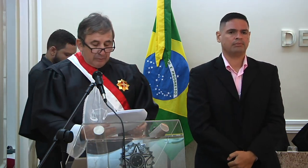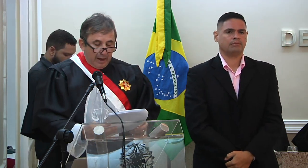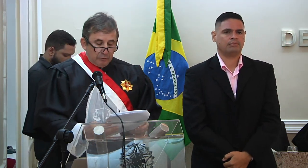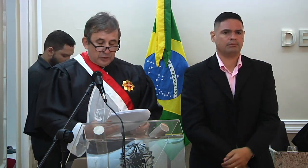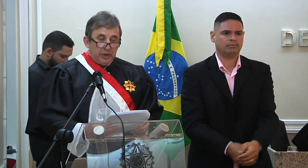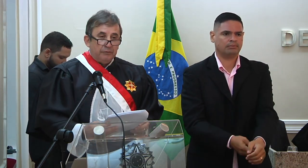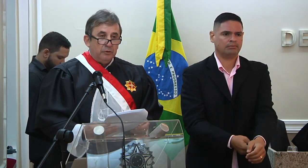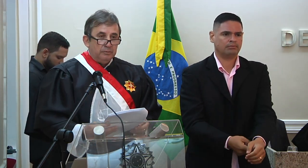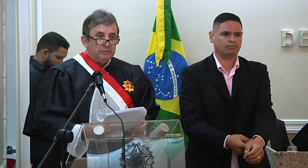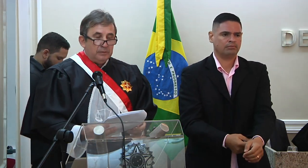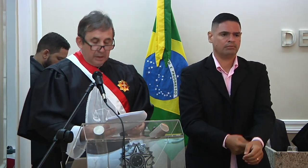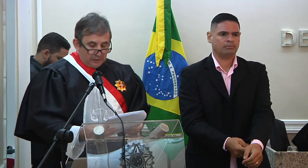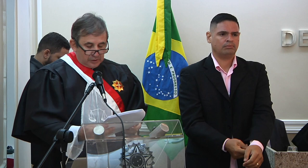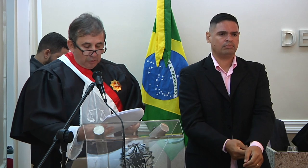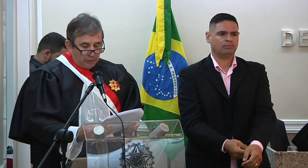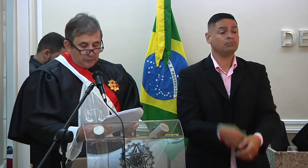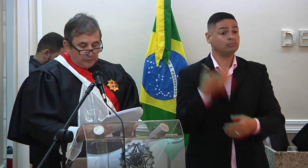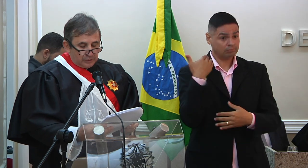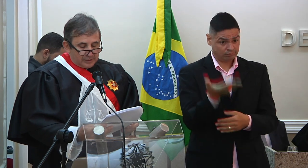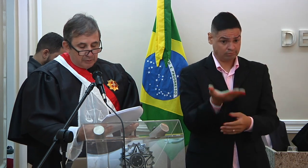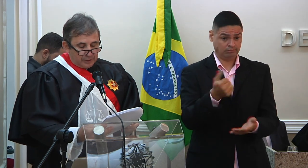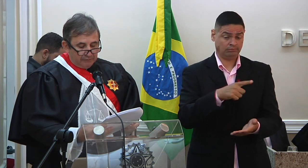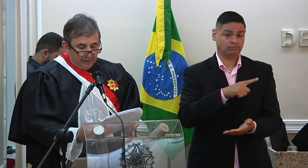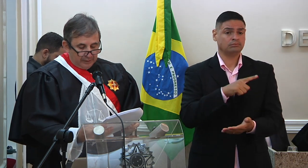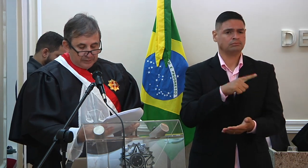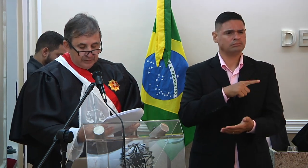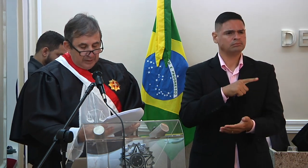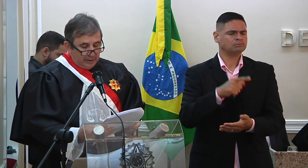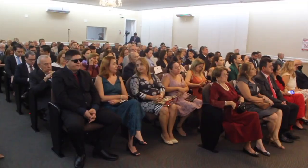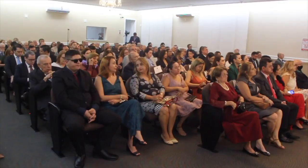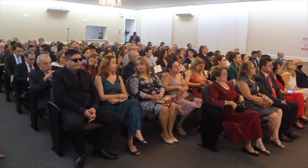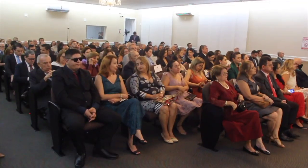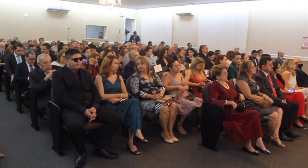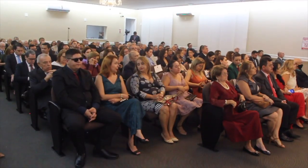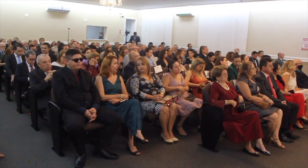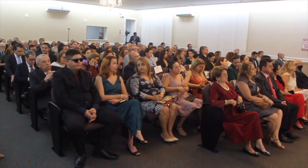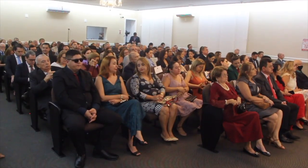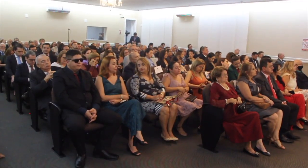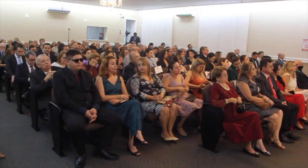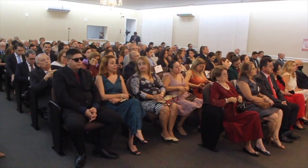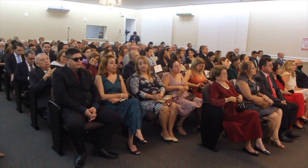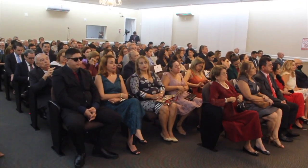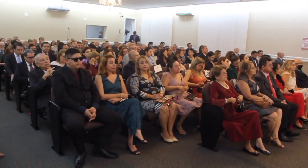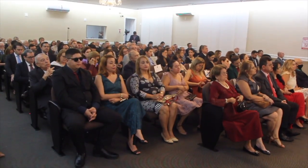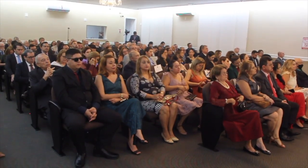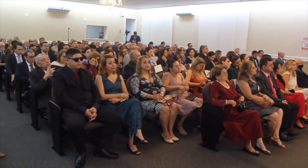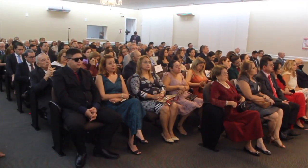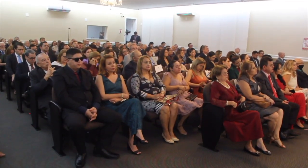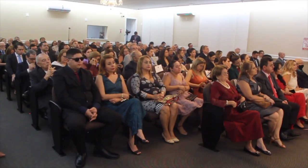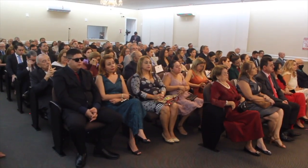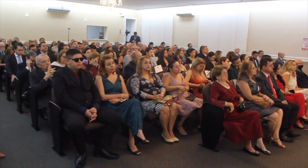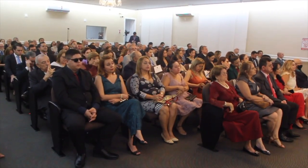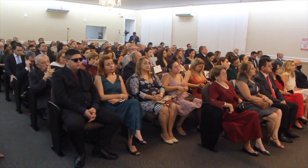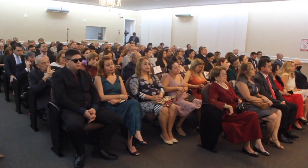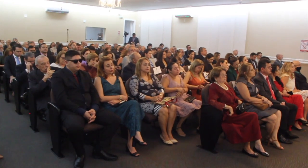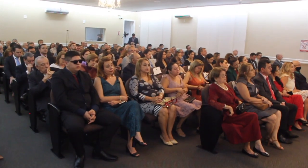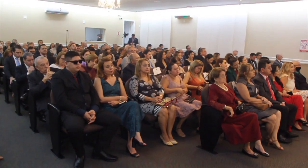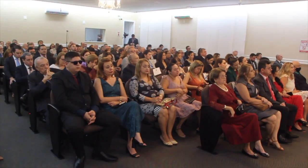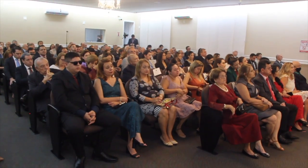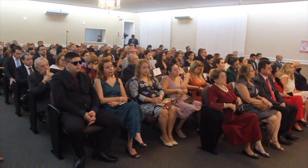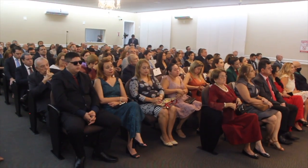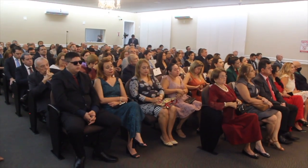magistrado altivo, cioso de seus deveres, difrim no trato com os colegas, os